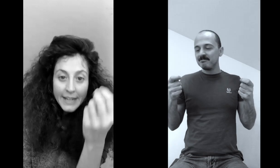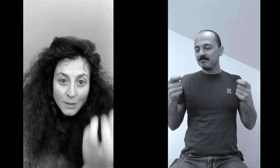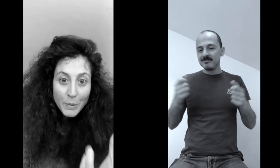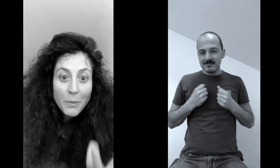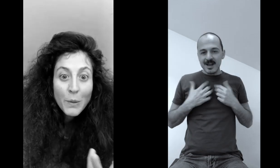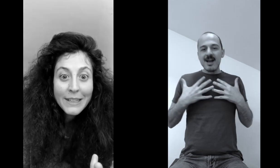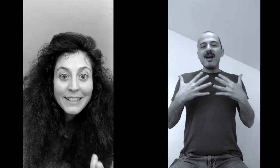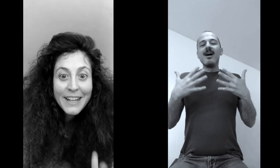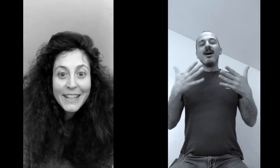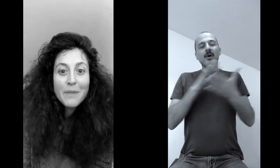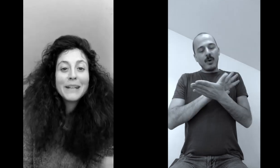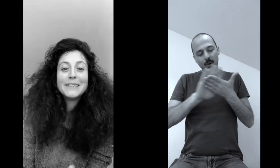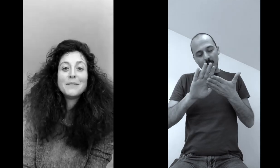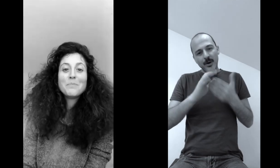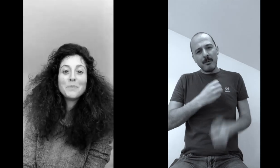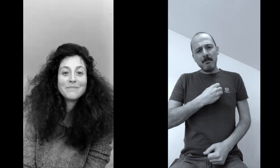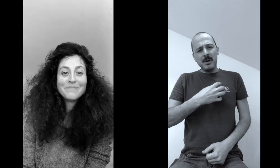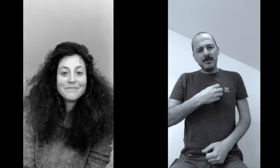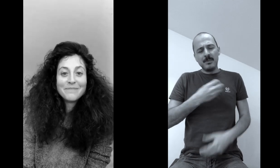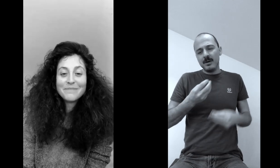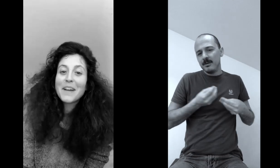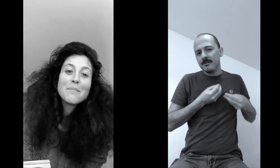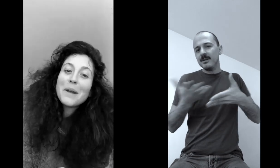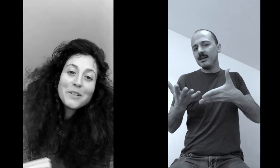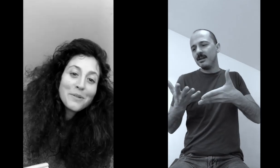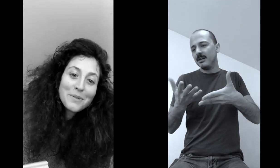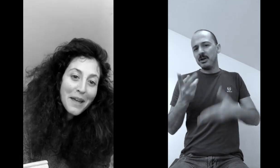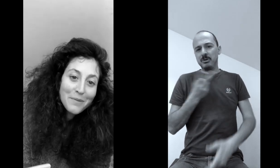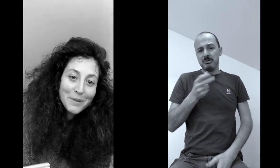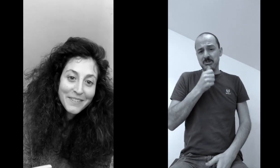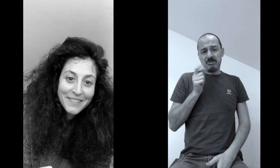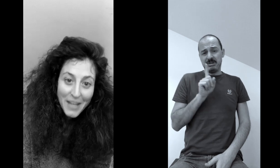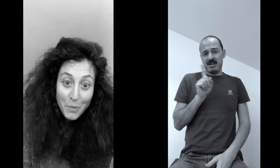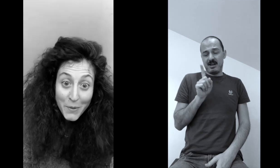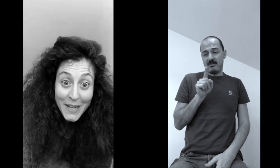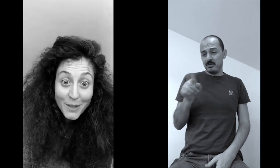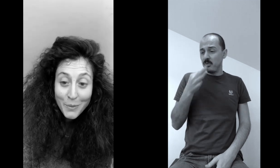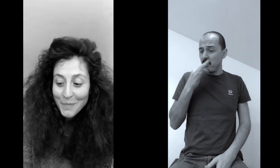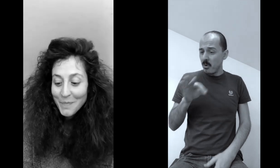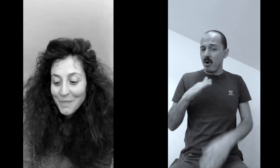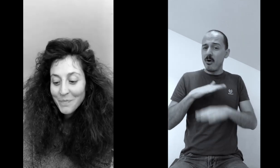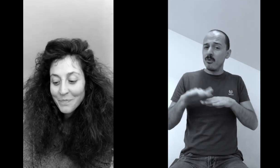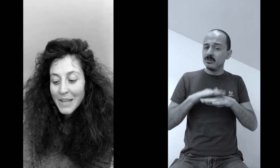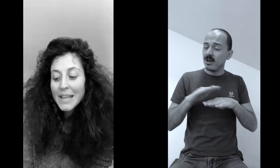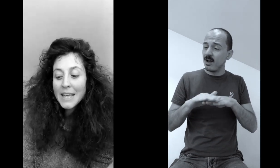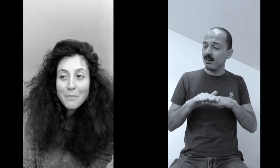dei respiri puliti e dei battiti in più a me oggi non servono e puoi usarli tu